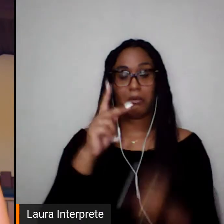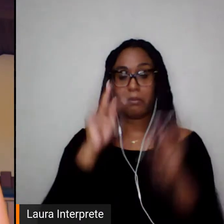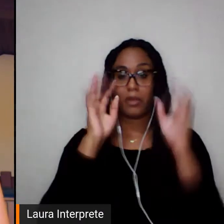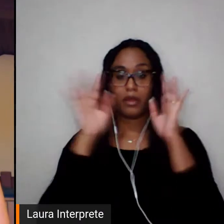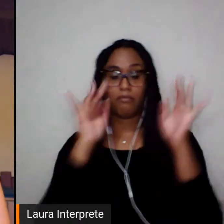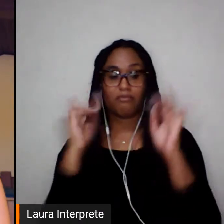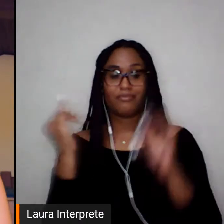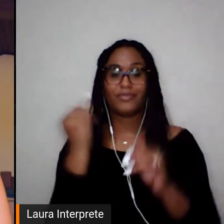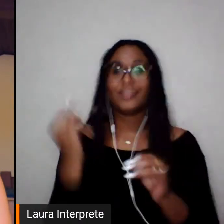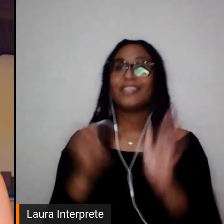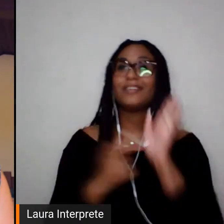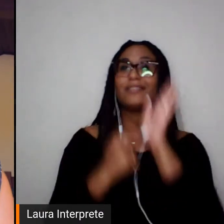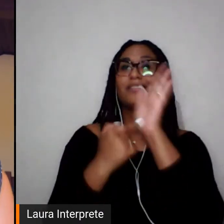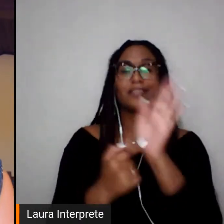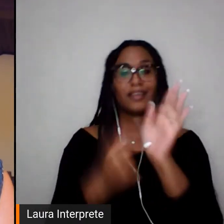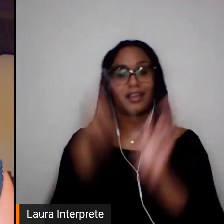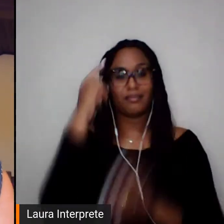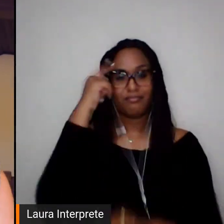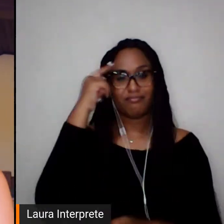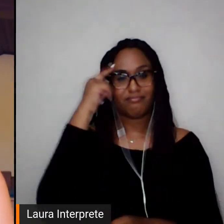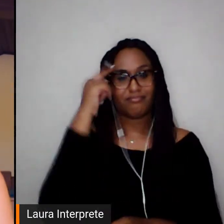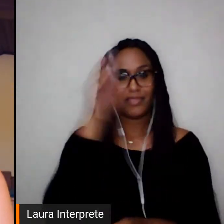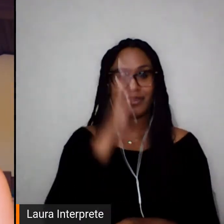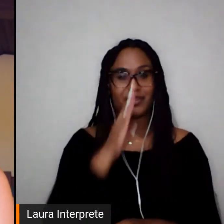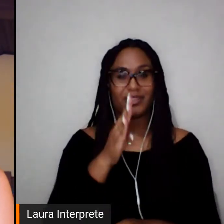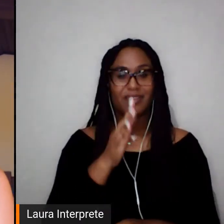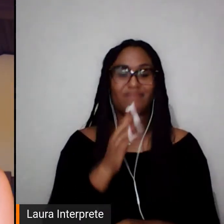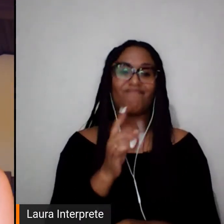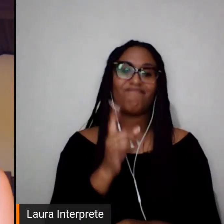Então, temos inúmeros livros